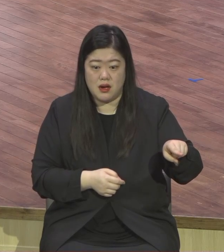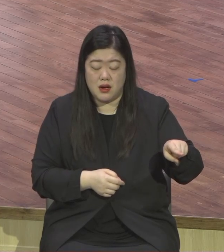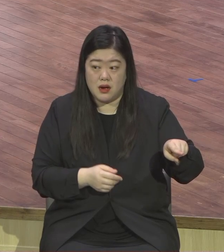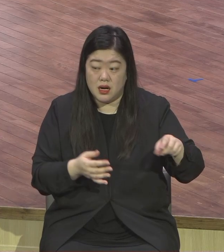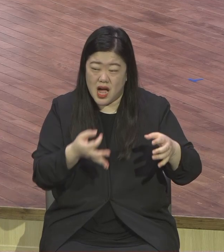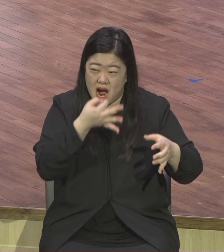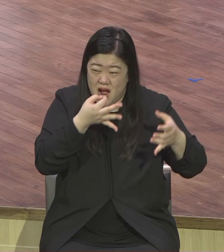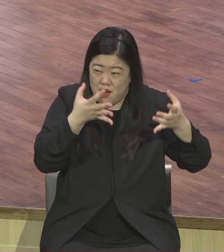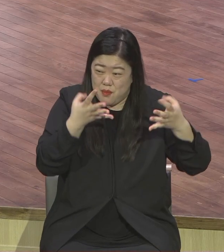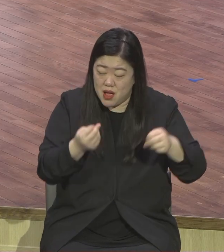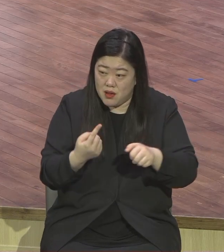의지하는 그 무엇